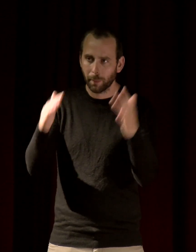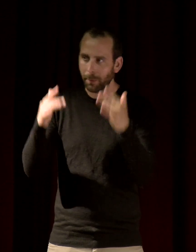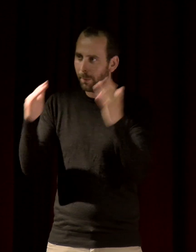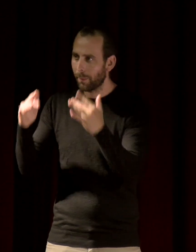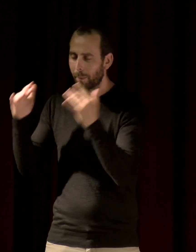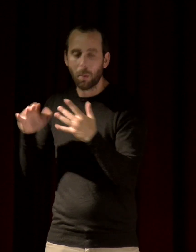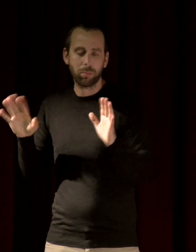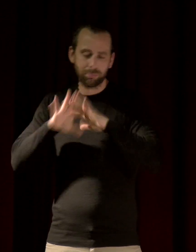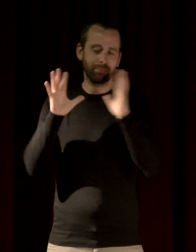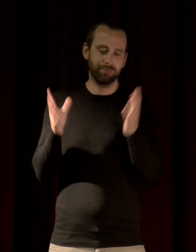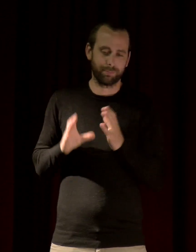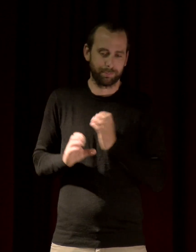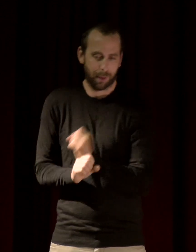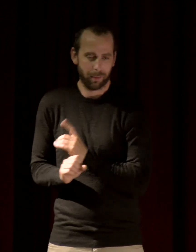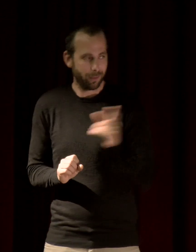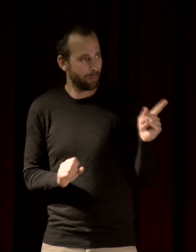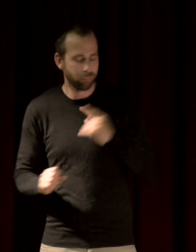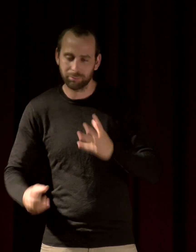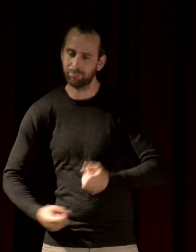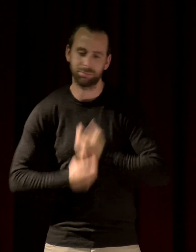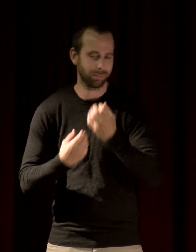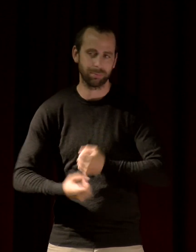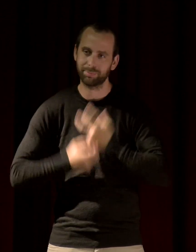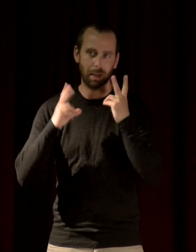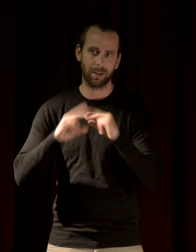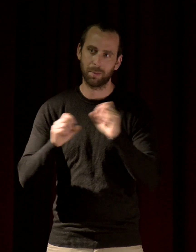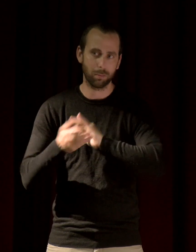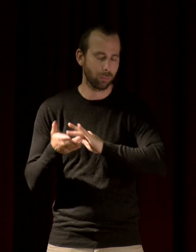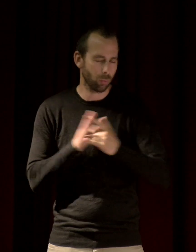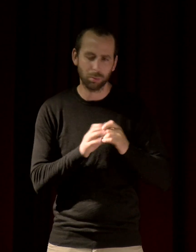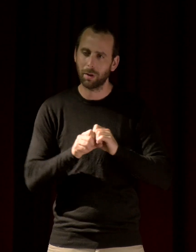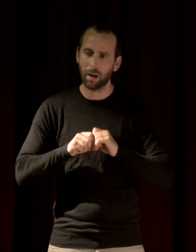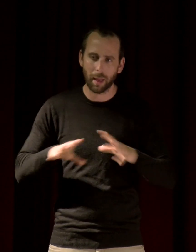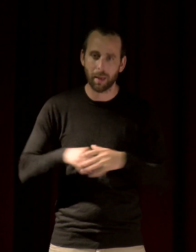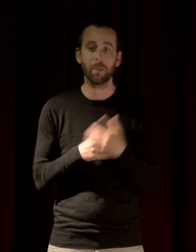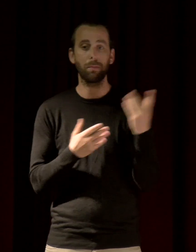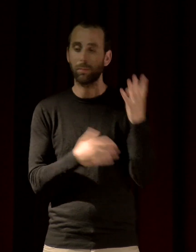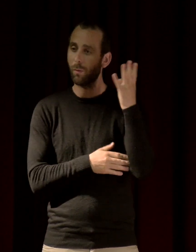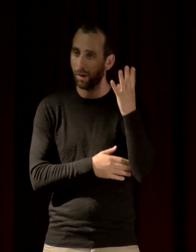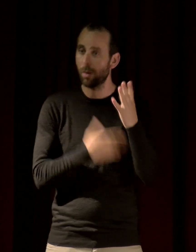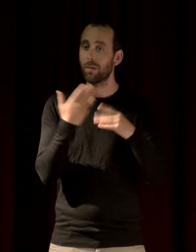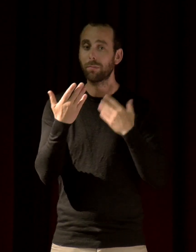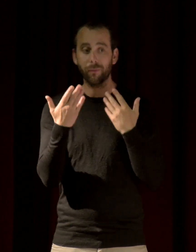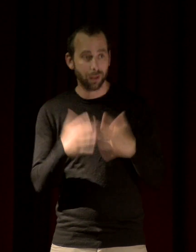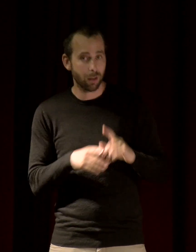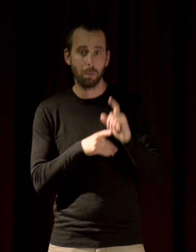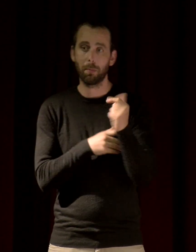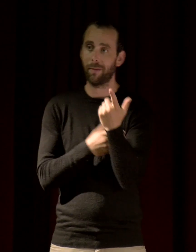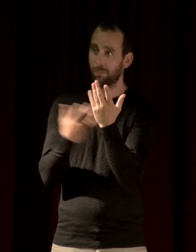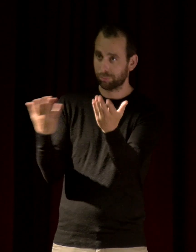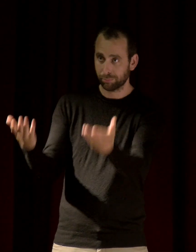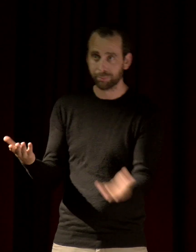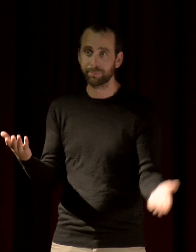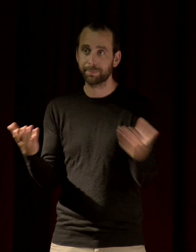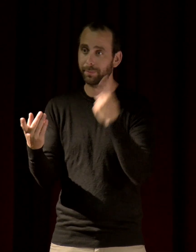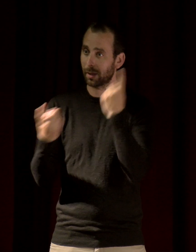plus parce que vous allez tout nous expliquer maintenant et puis à la fin de la conférence on se retrouvera pour une discussion avec le public. vous remercie encore. Merci